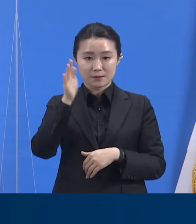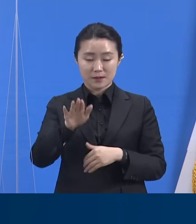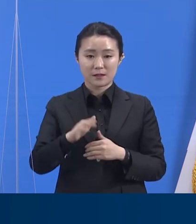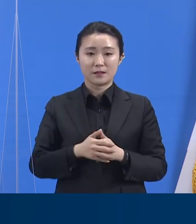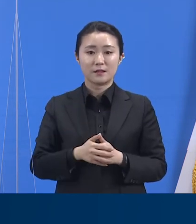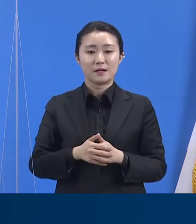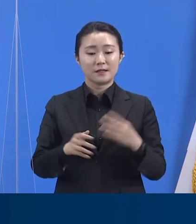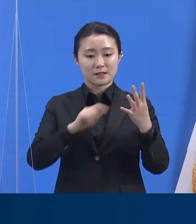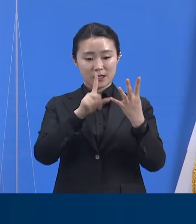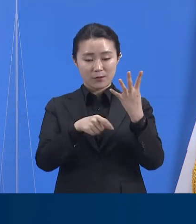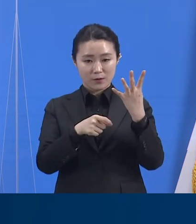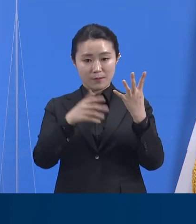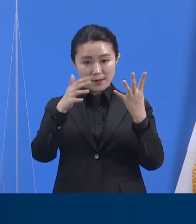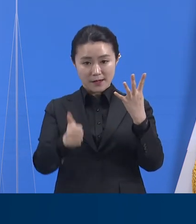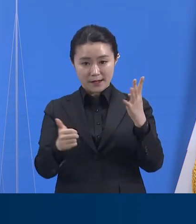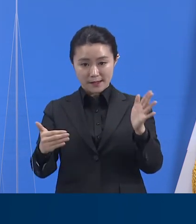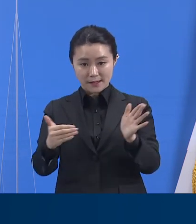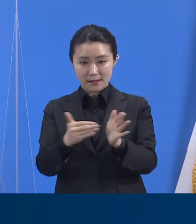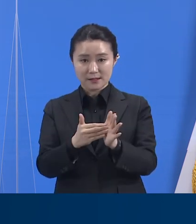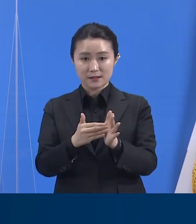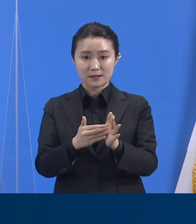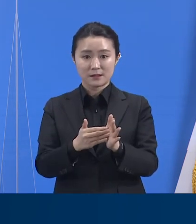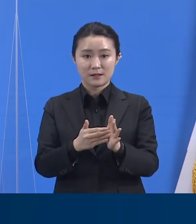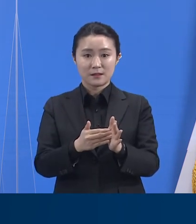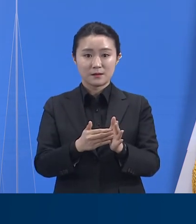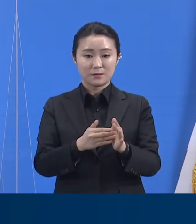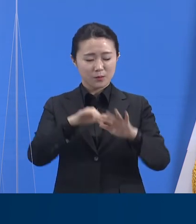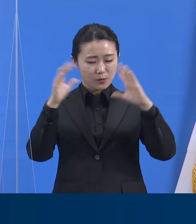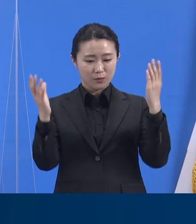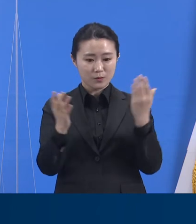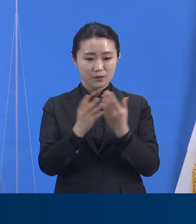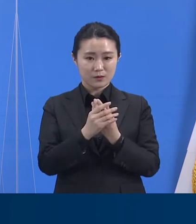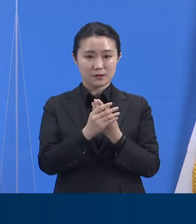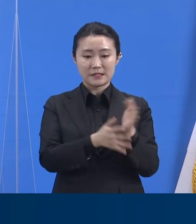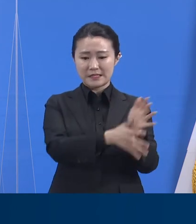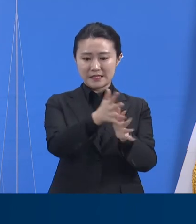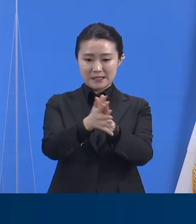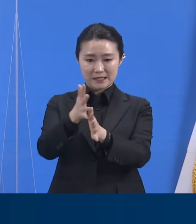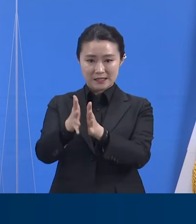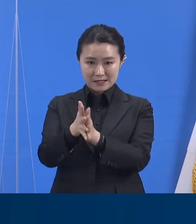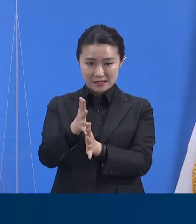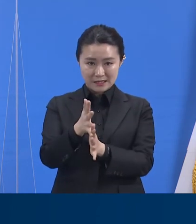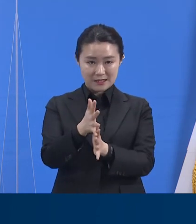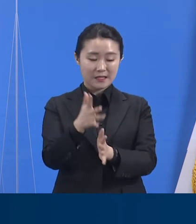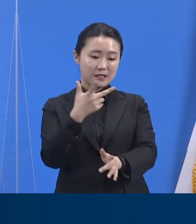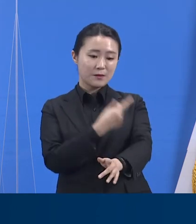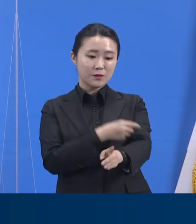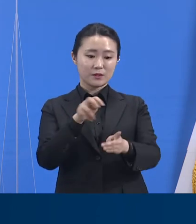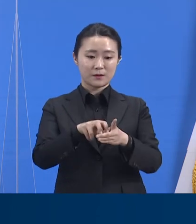모든 시군의 지역 예방접종센터를 개소하기 위해 준비에 전략하고 있습니다.